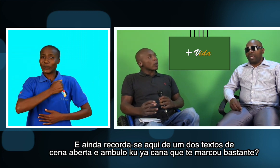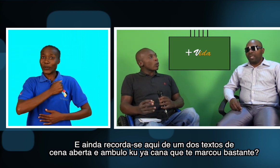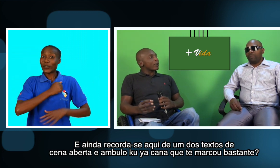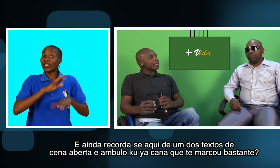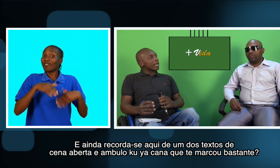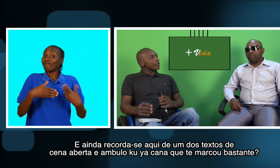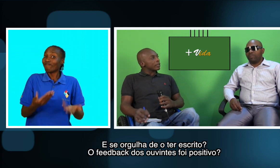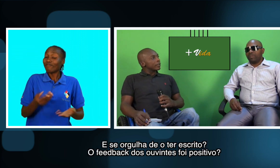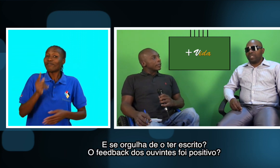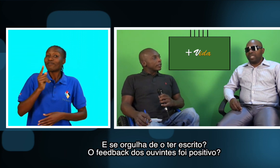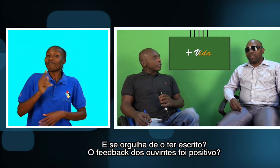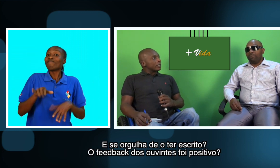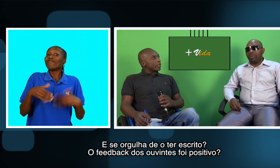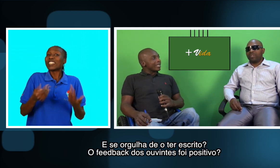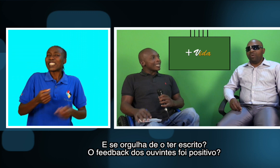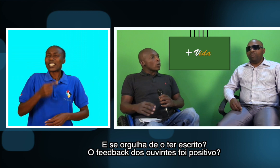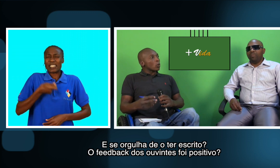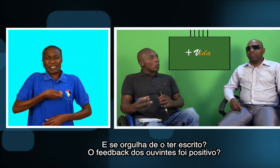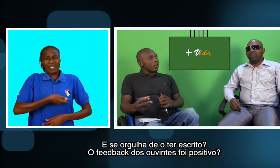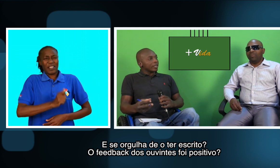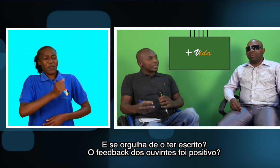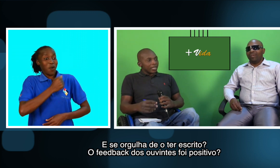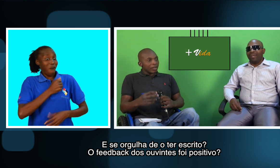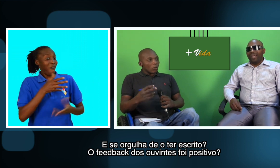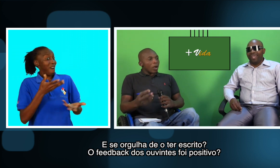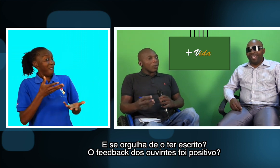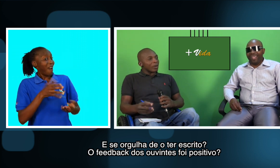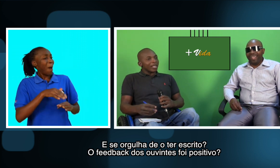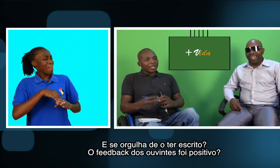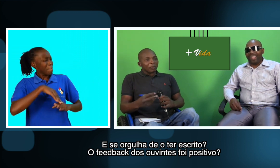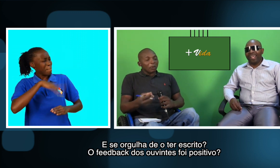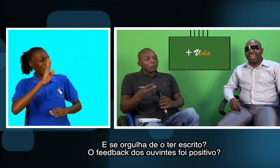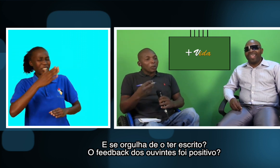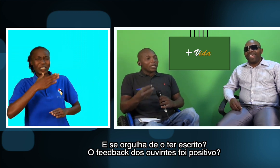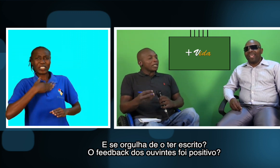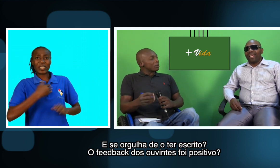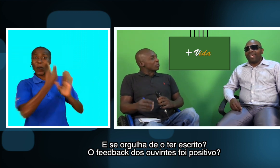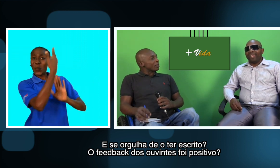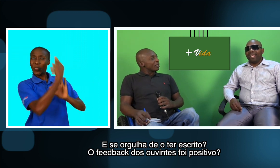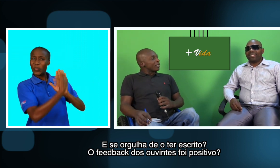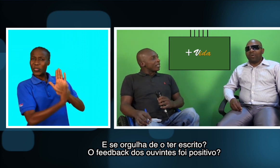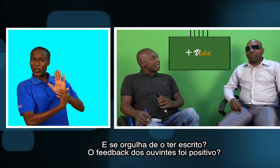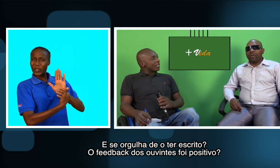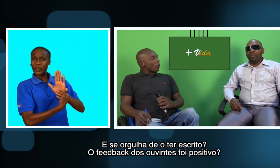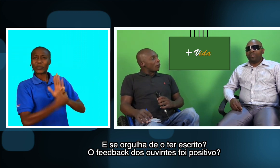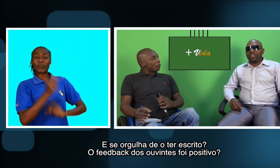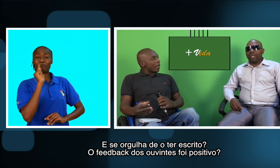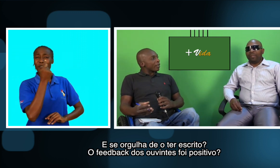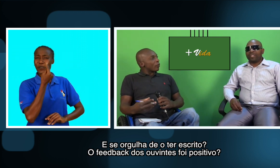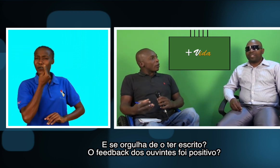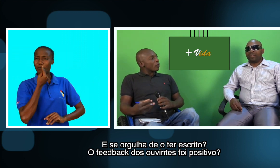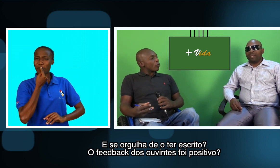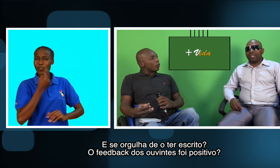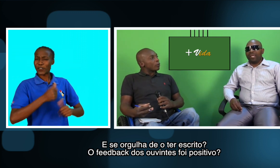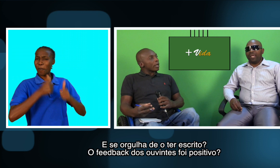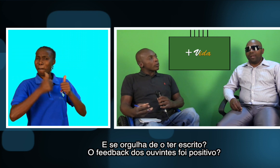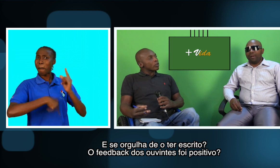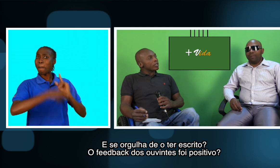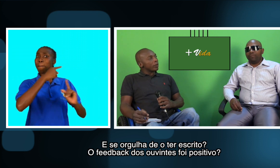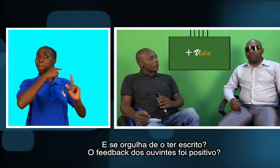marcou bastante? Esse orgulho, uau, esse foi o texto? O feedback, foi um feedback positivo